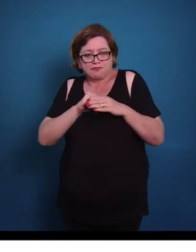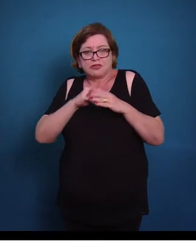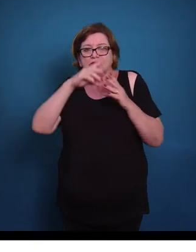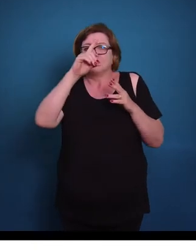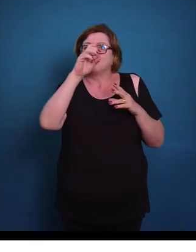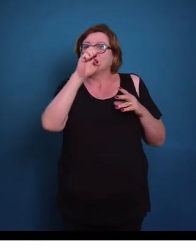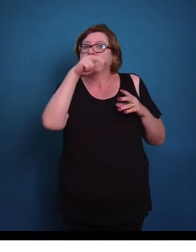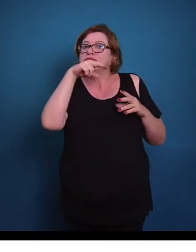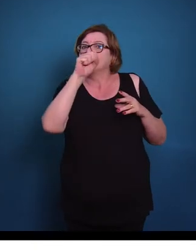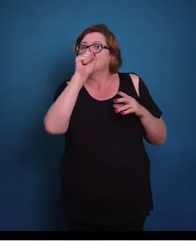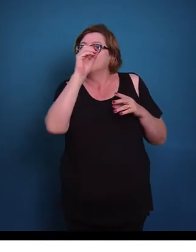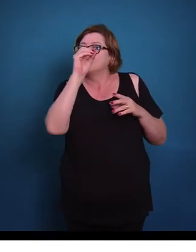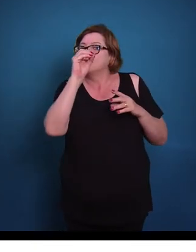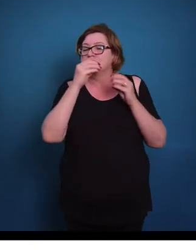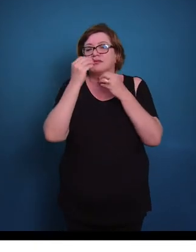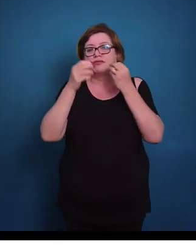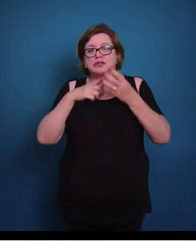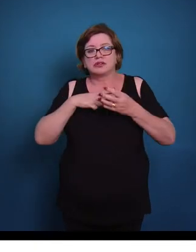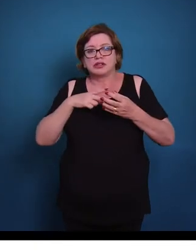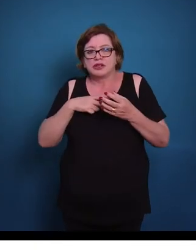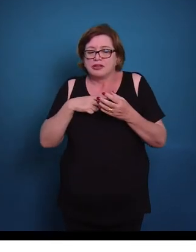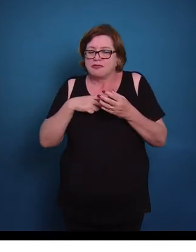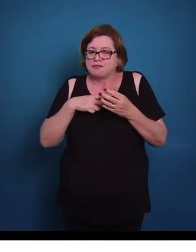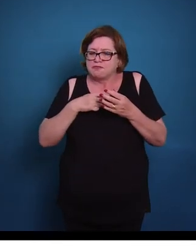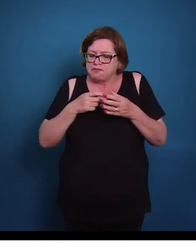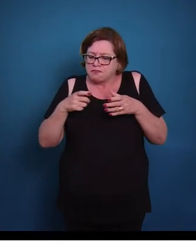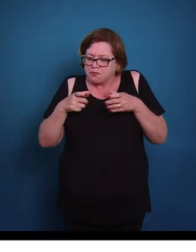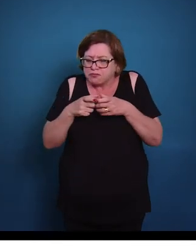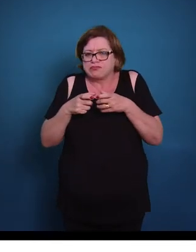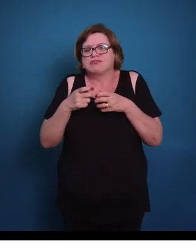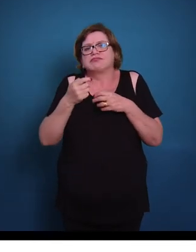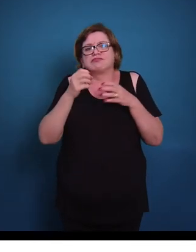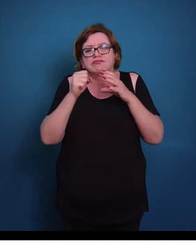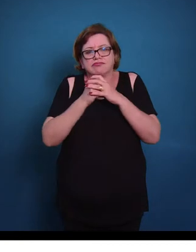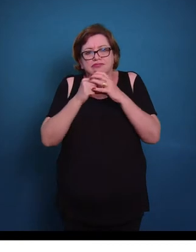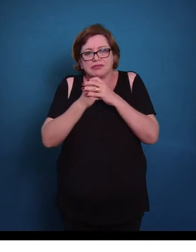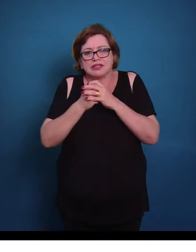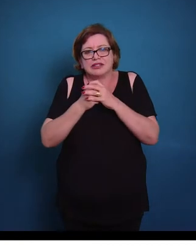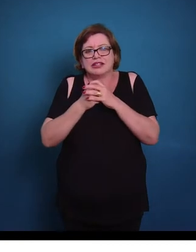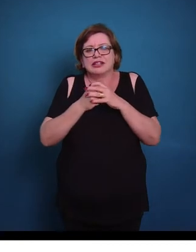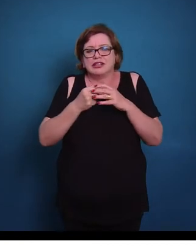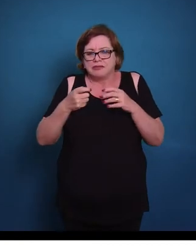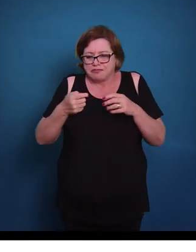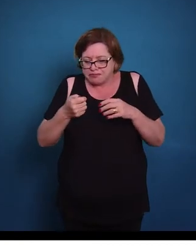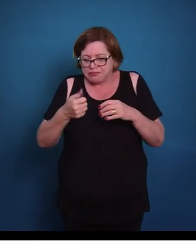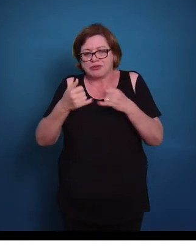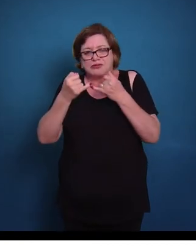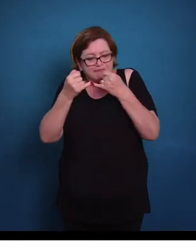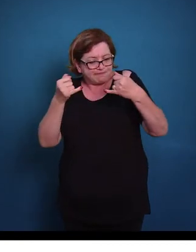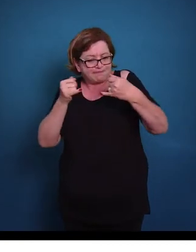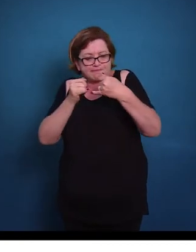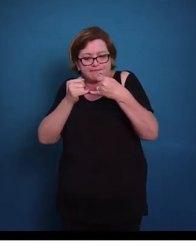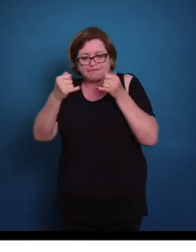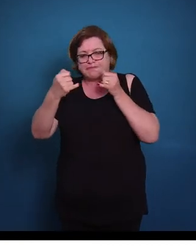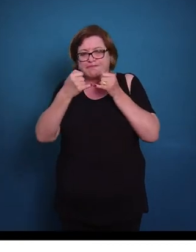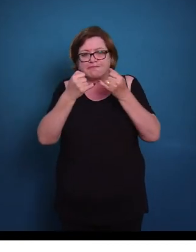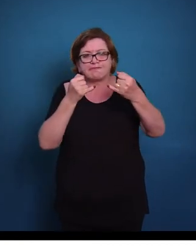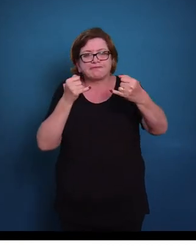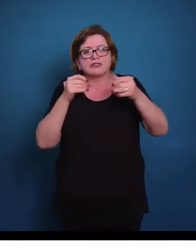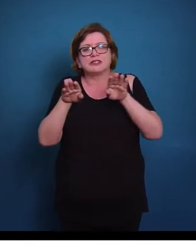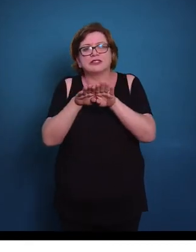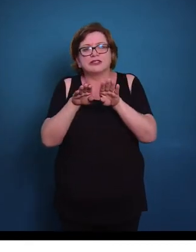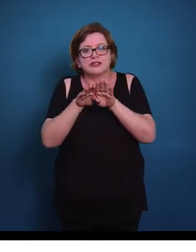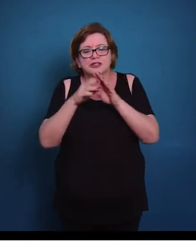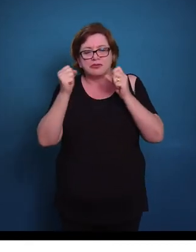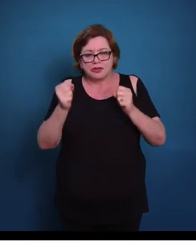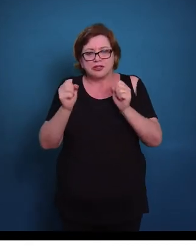conjuntivo denso, ele possui uma quantidade menor de células e uma quantidade maior de fibras. E essas fibras, elas podem estar organizadas de